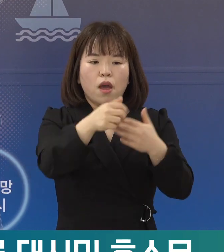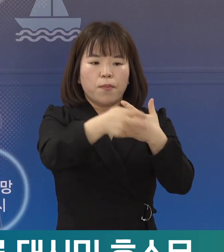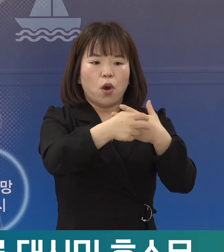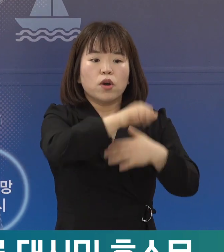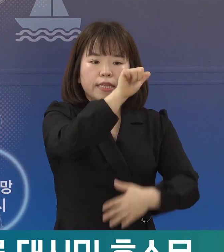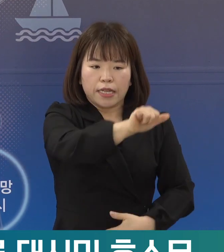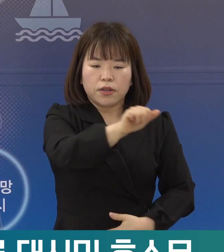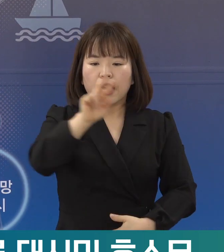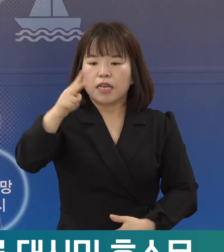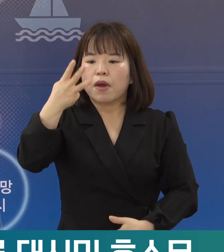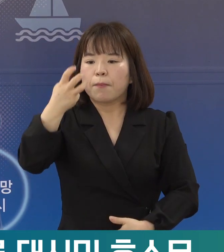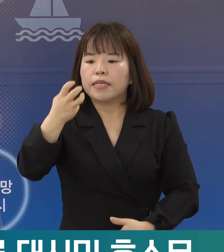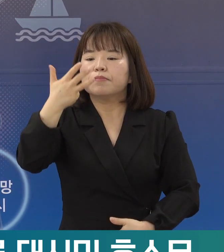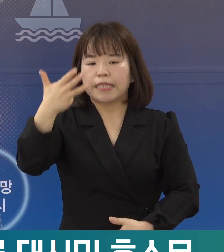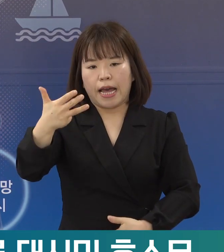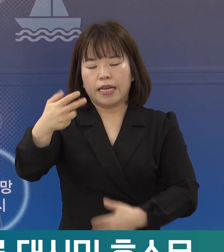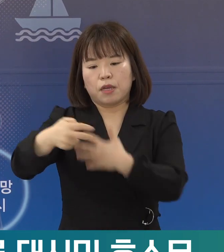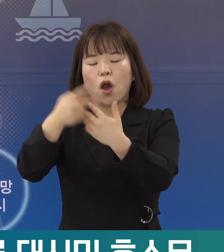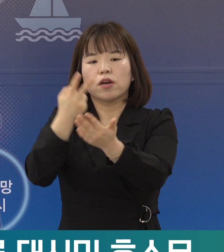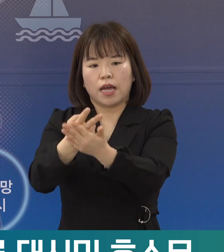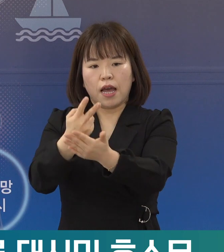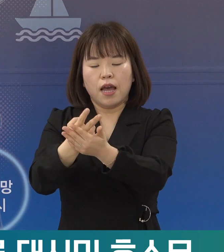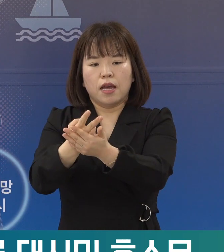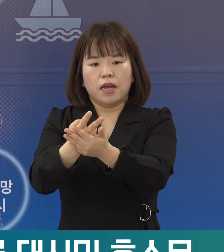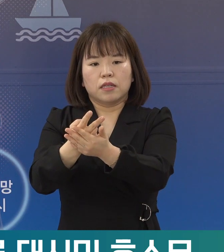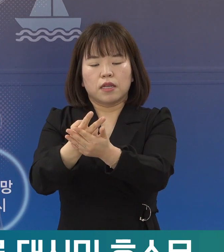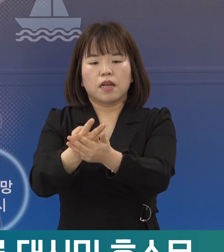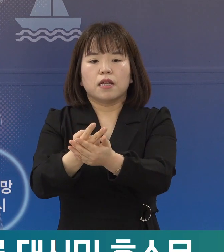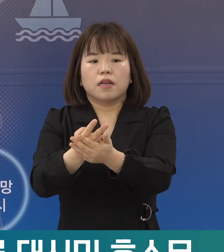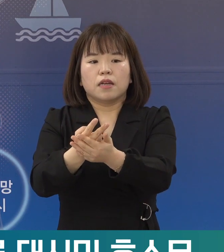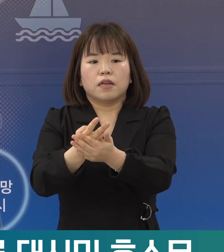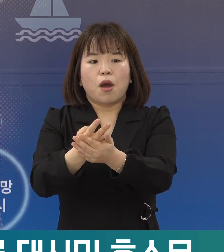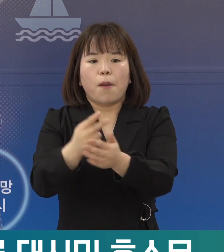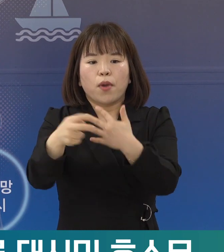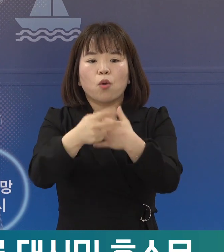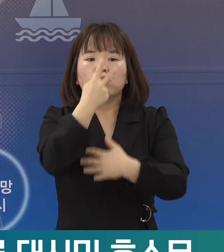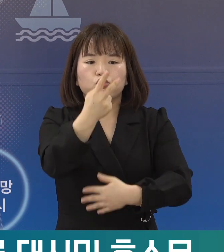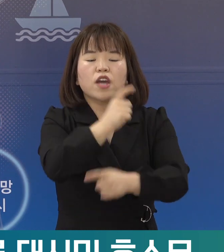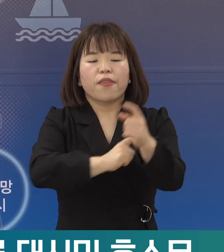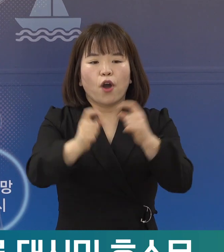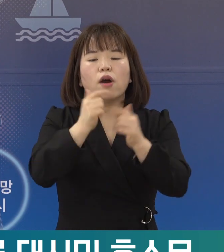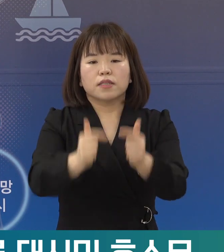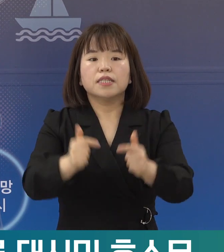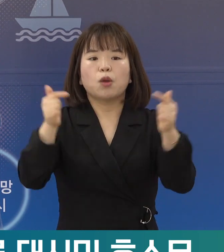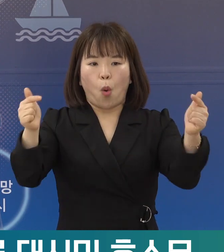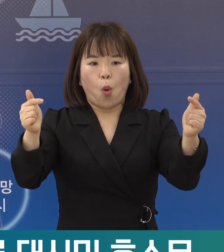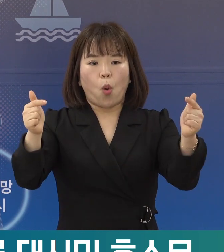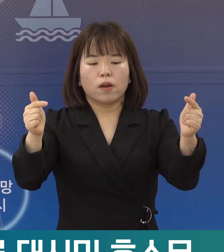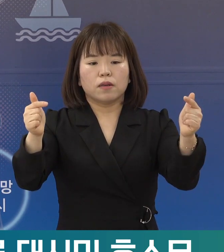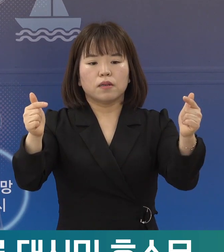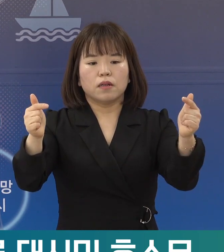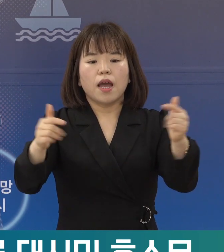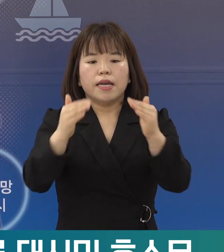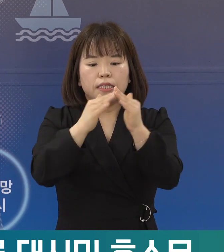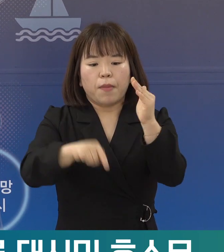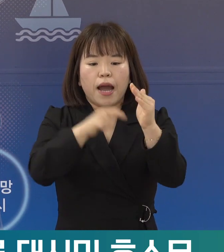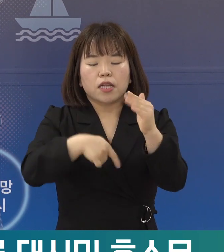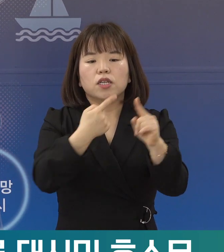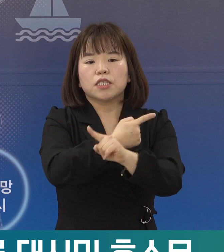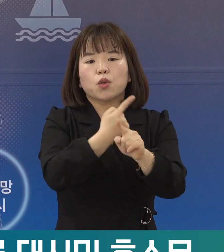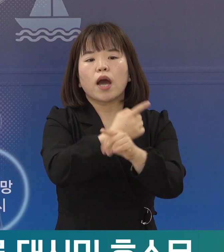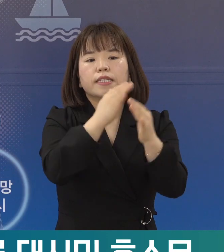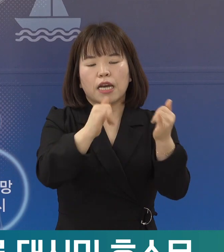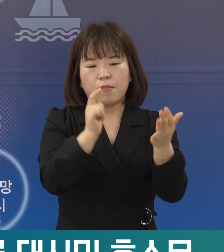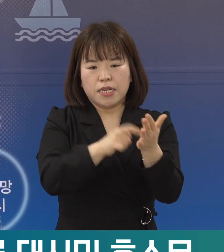284병상 규모로 2개 병원 21병상을 추가 확충하고 재택치료자